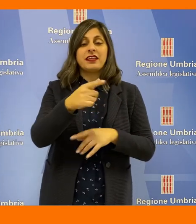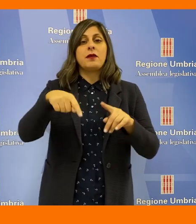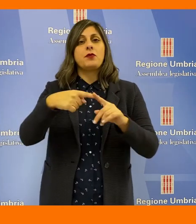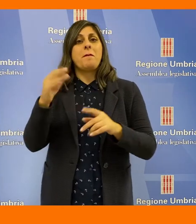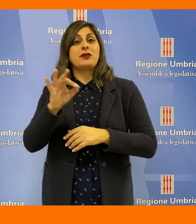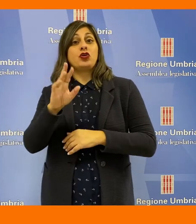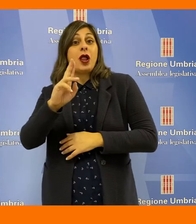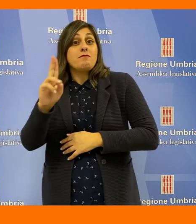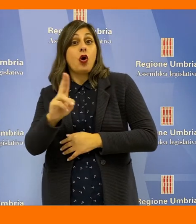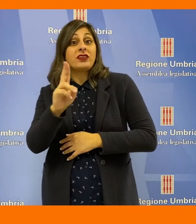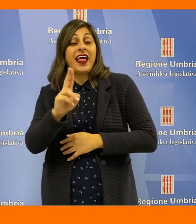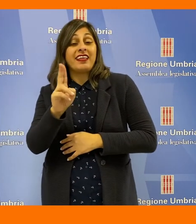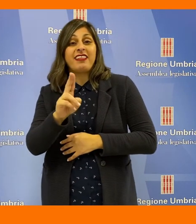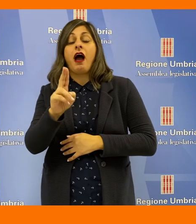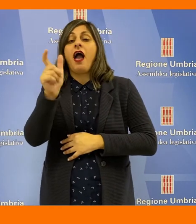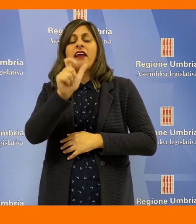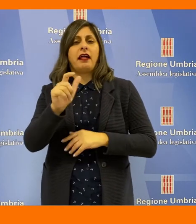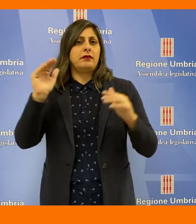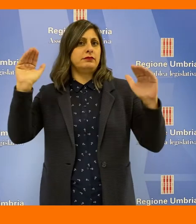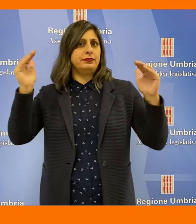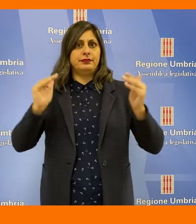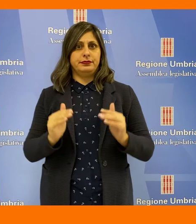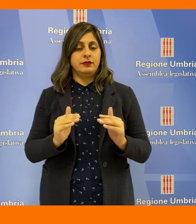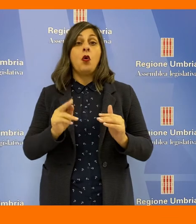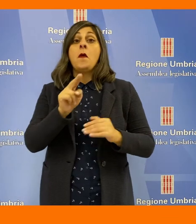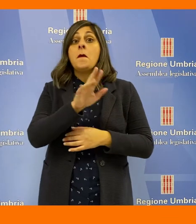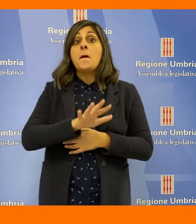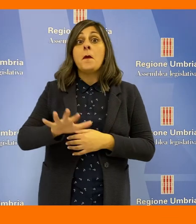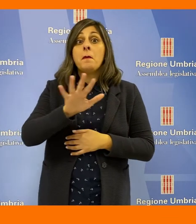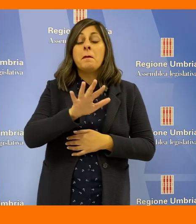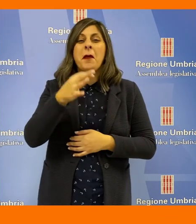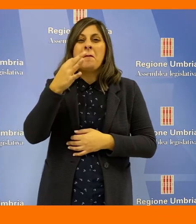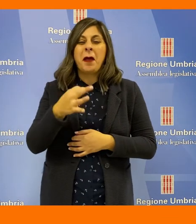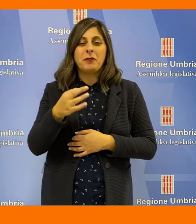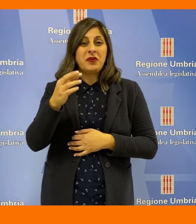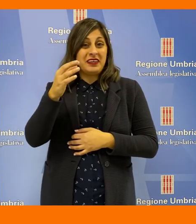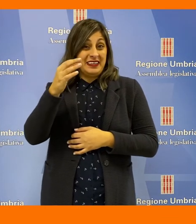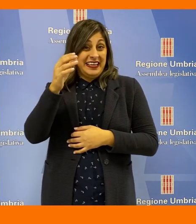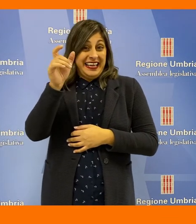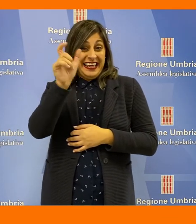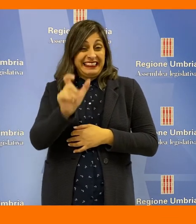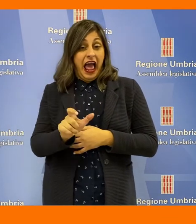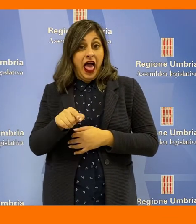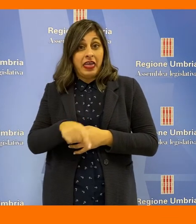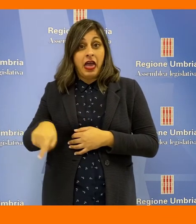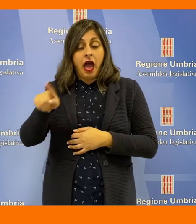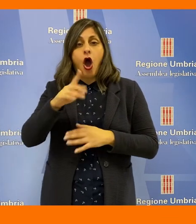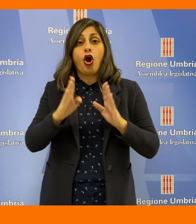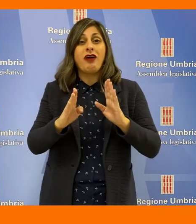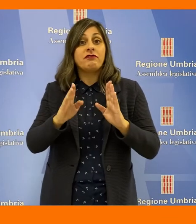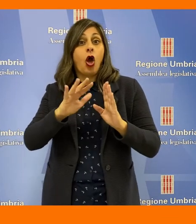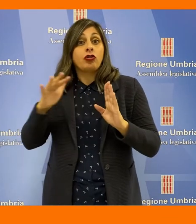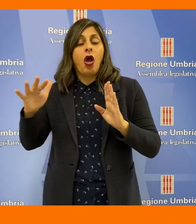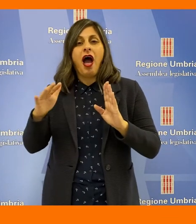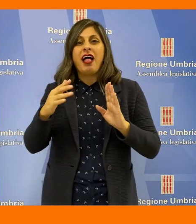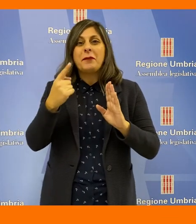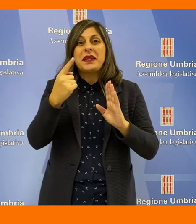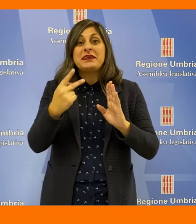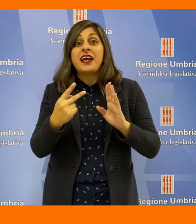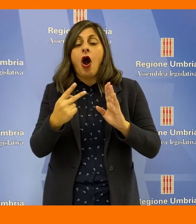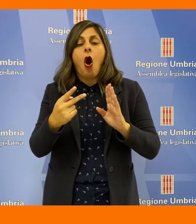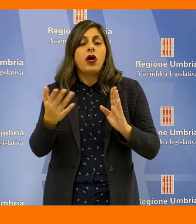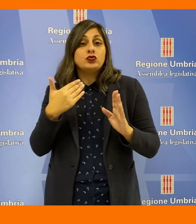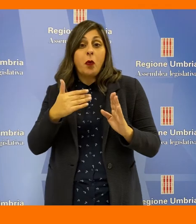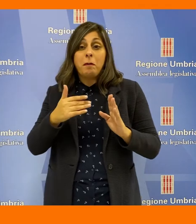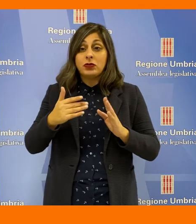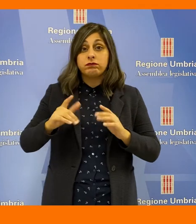sottolineato che l'indice RT e il tasso di mortalità sono tra i più bassi in Italia e l'Umbria è stata una delle prime due regioni ad